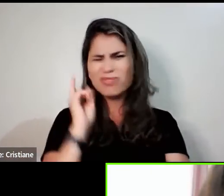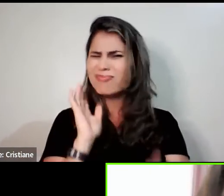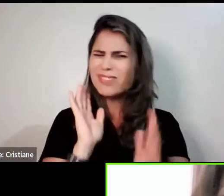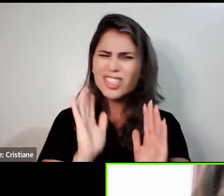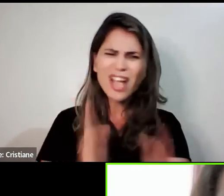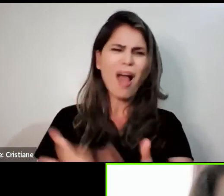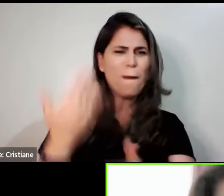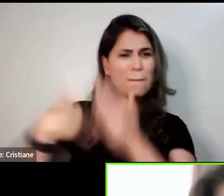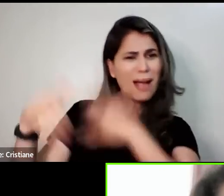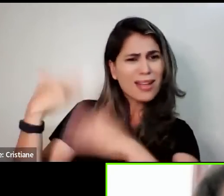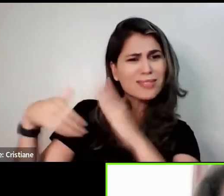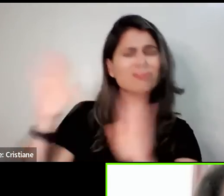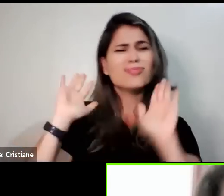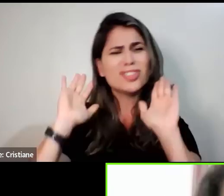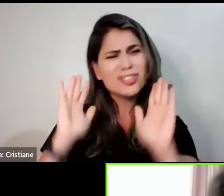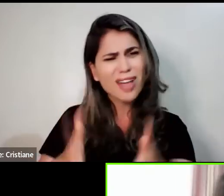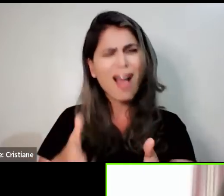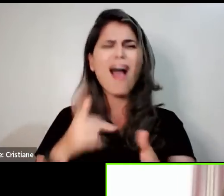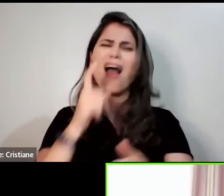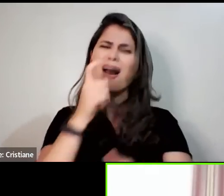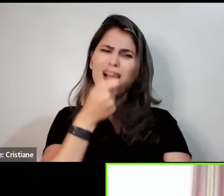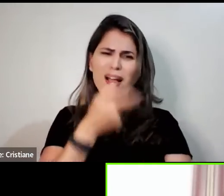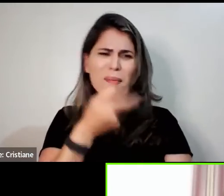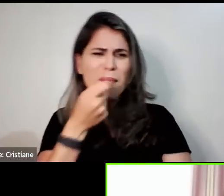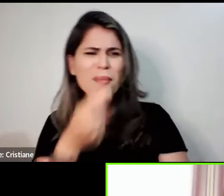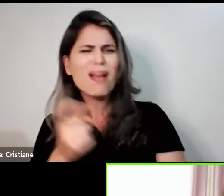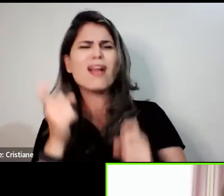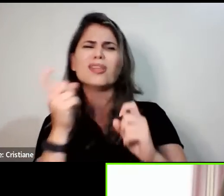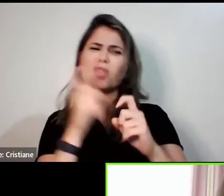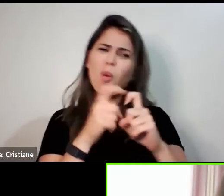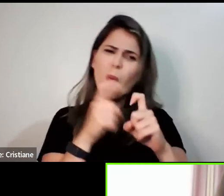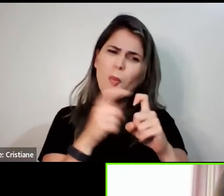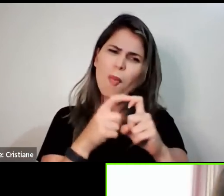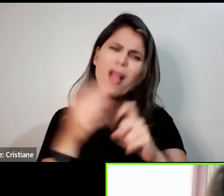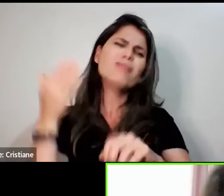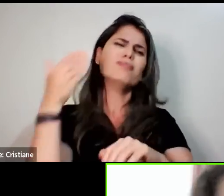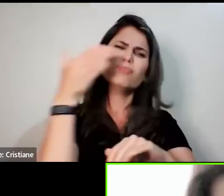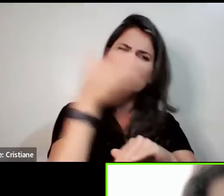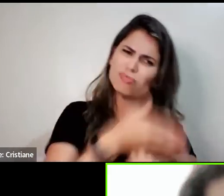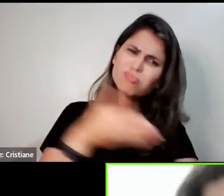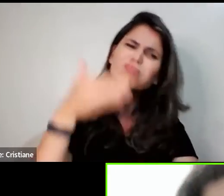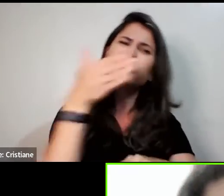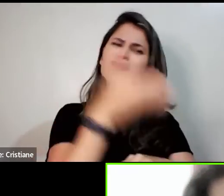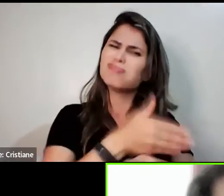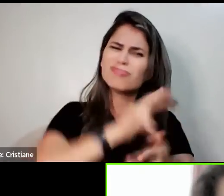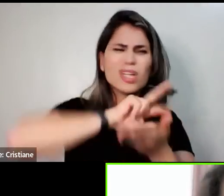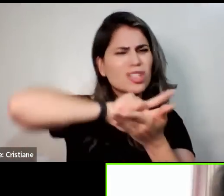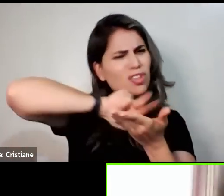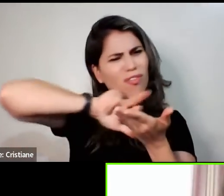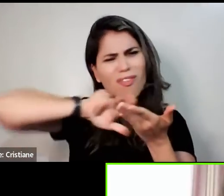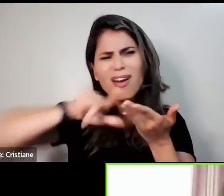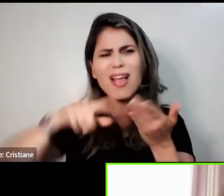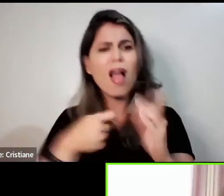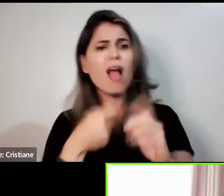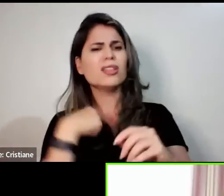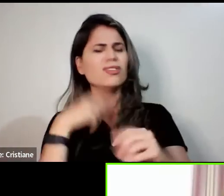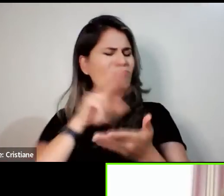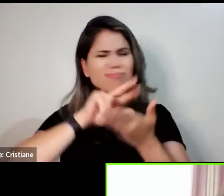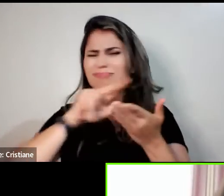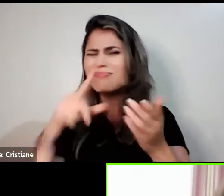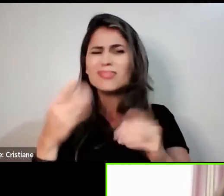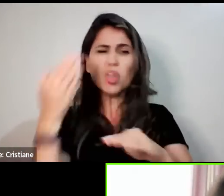tentativas de melhora. Eu já tinha feito tratamento ortomolecular, tratamento com a ginecologista,